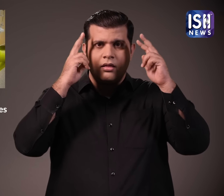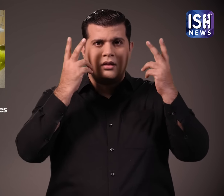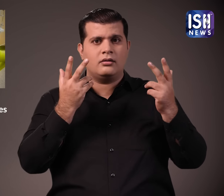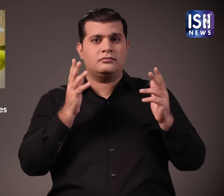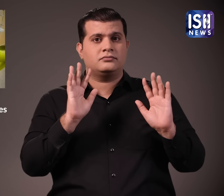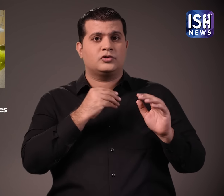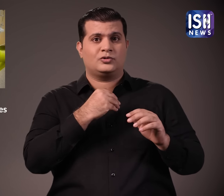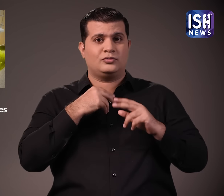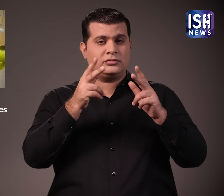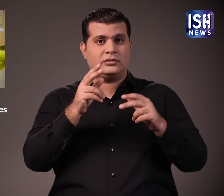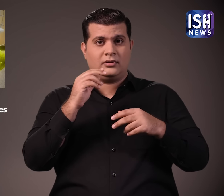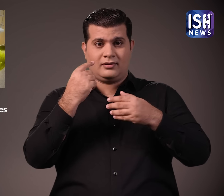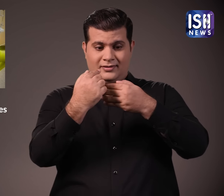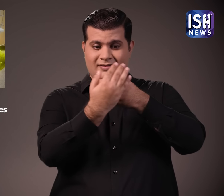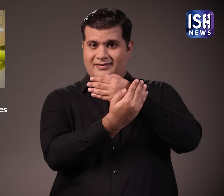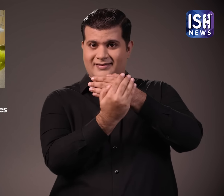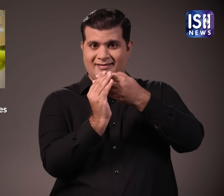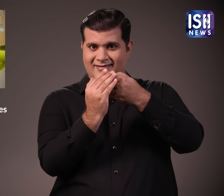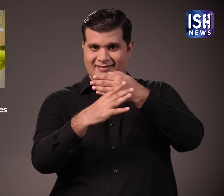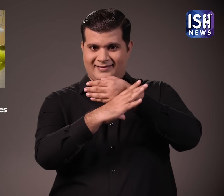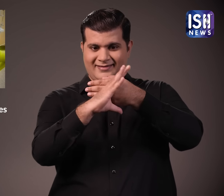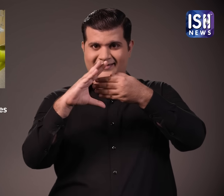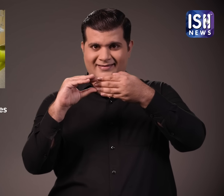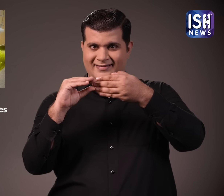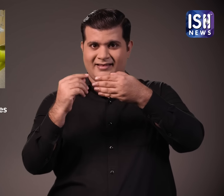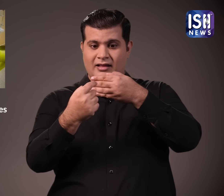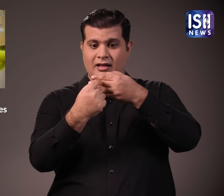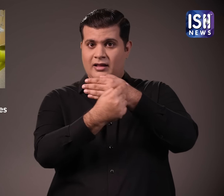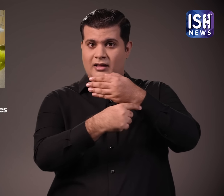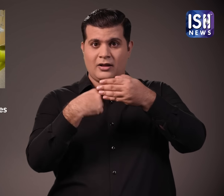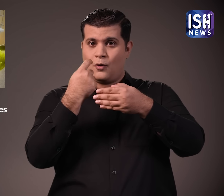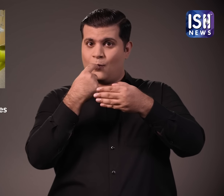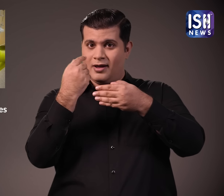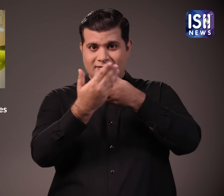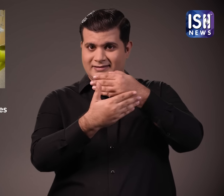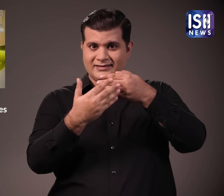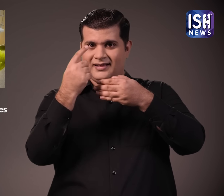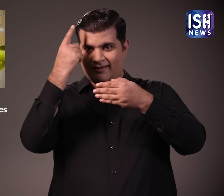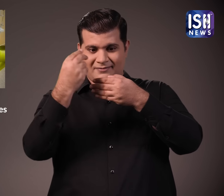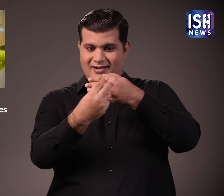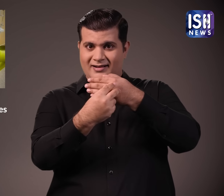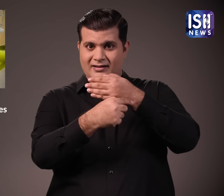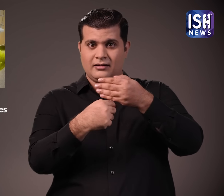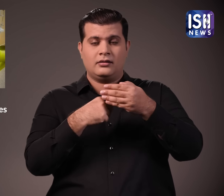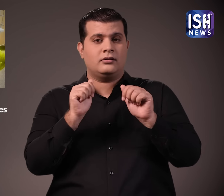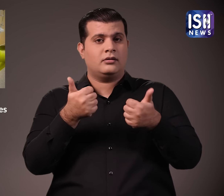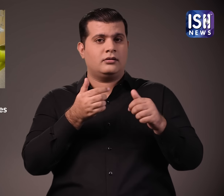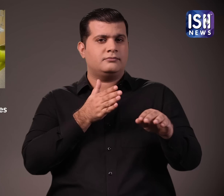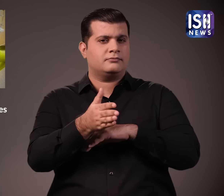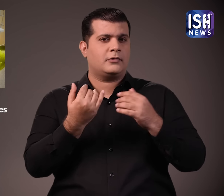जॉक्टरों के अनुसार कॉर्णिया की शती गंबीर स्वास्त समस्या हो सकती है और इससे आंकों की रौष्णी भी जा सकती है